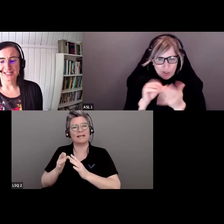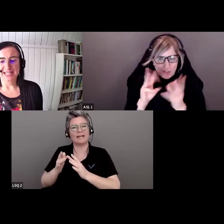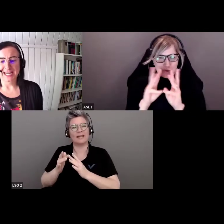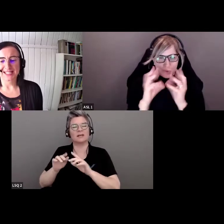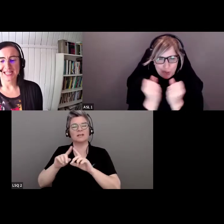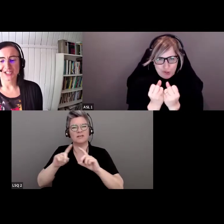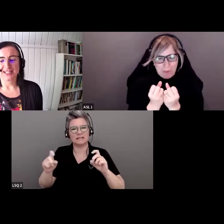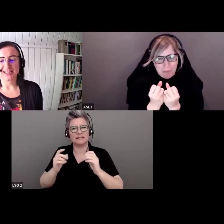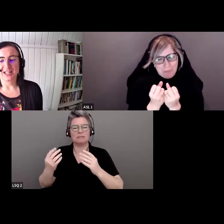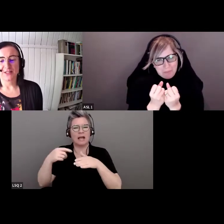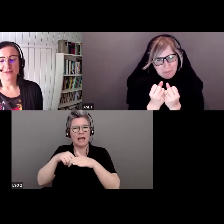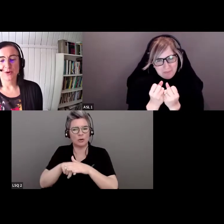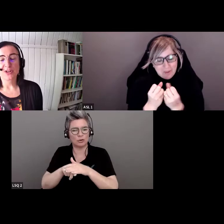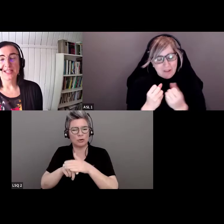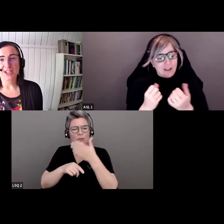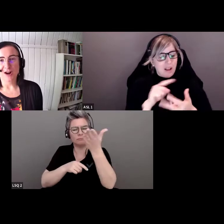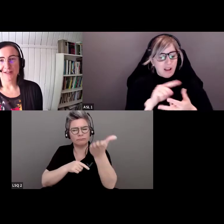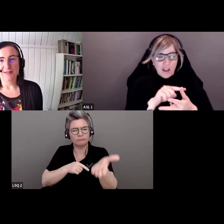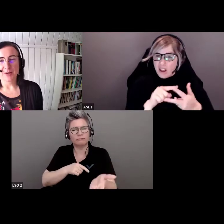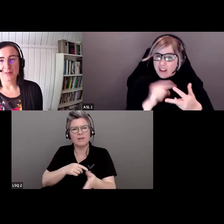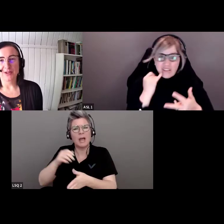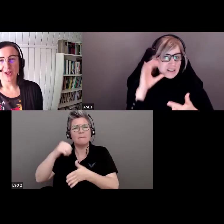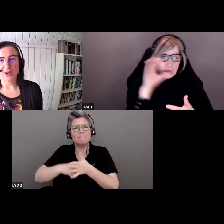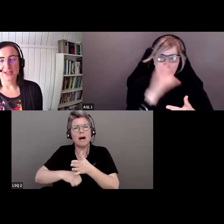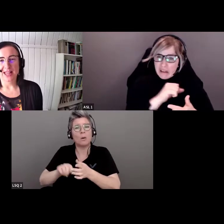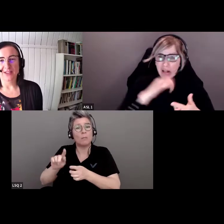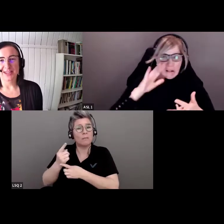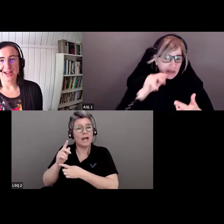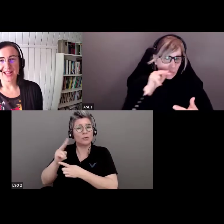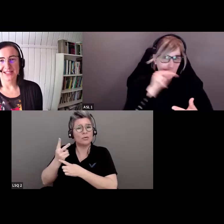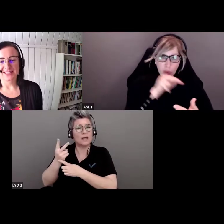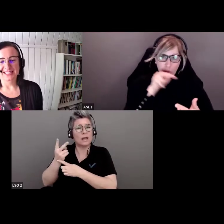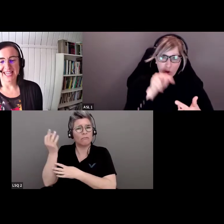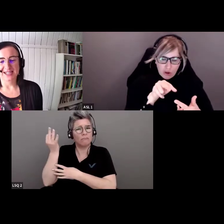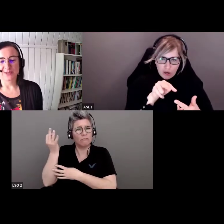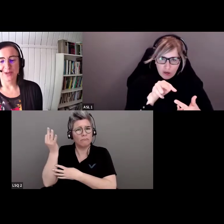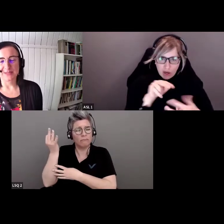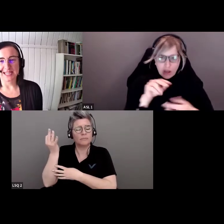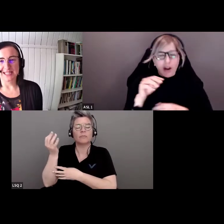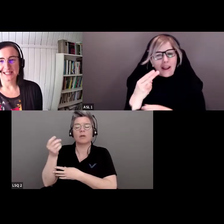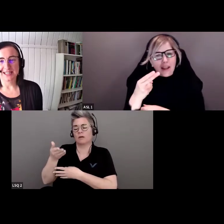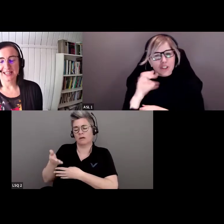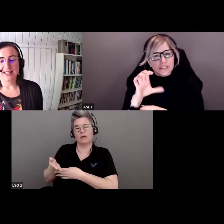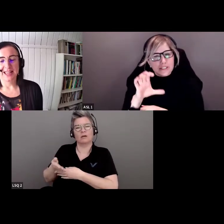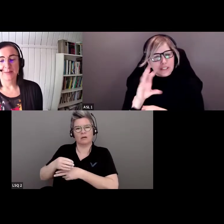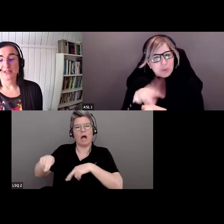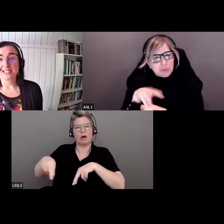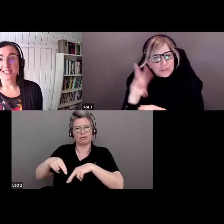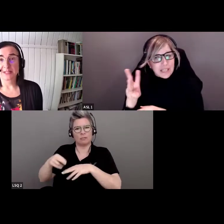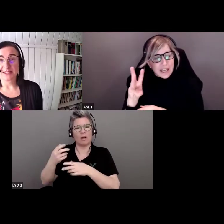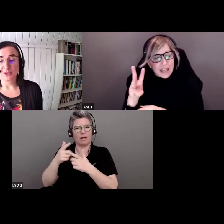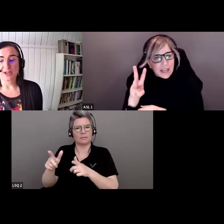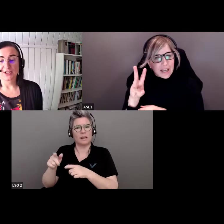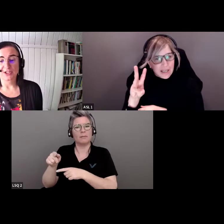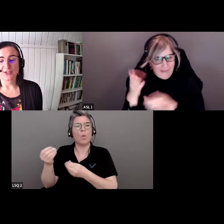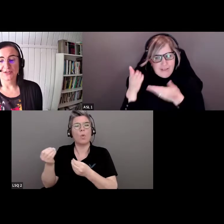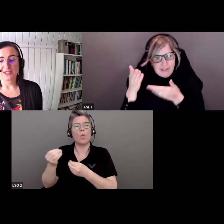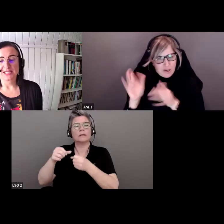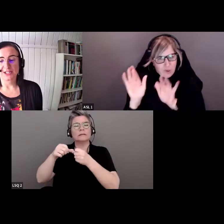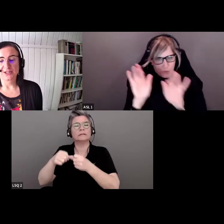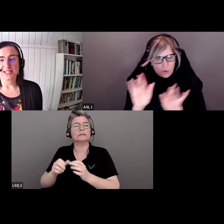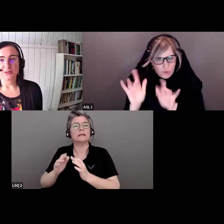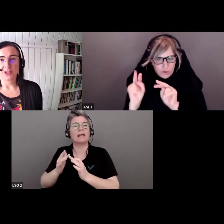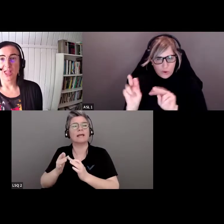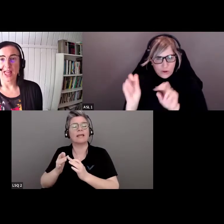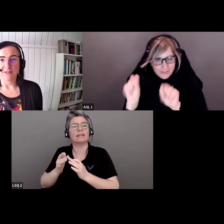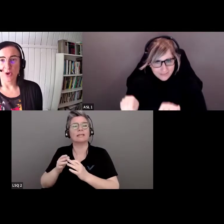Si vous avez raté la première ou la deuxième séance, ces enregistrements sont disponibles sur le site Internet